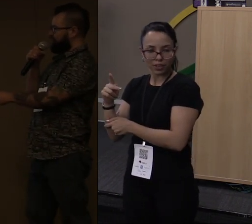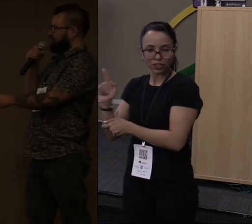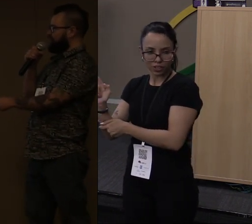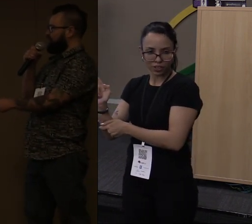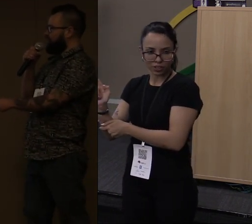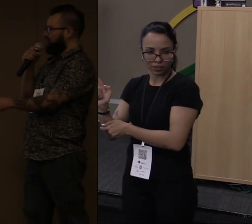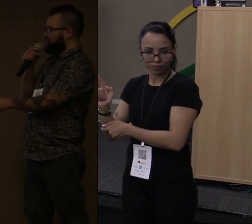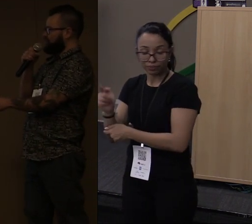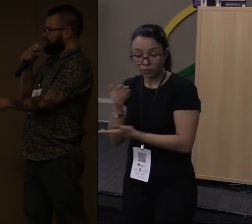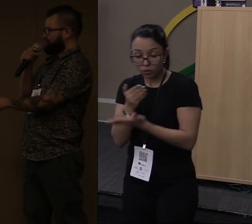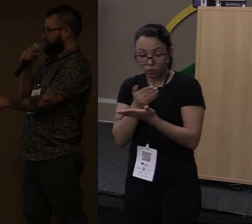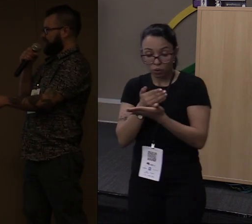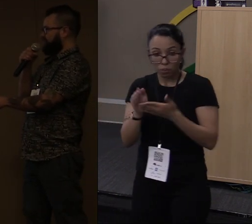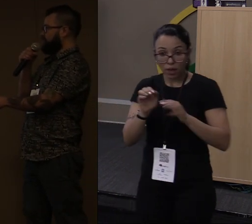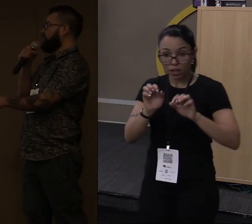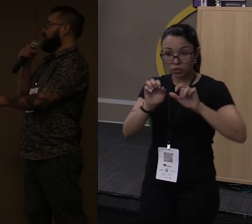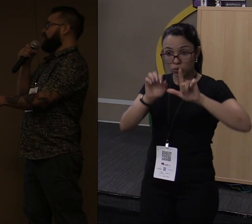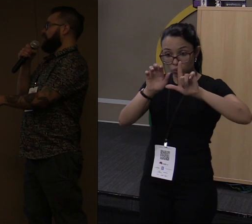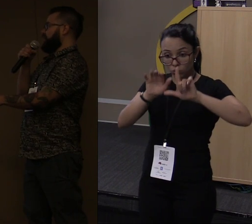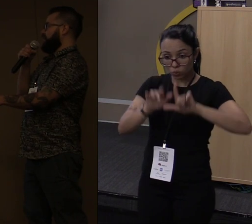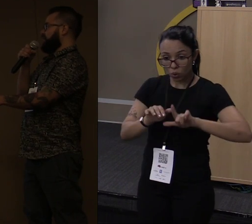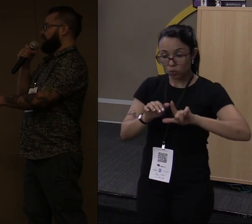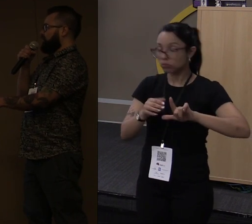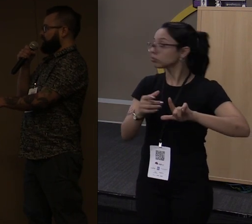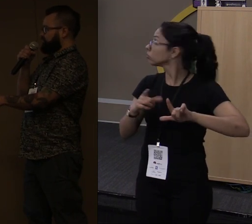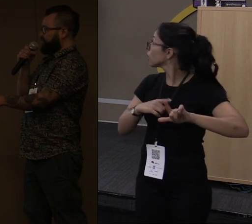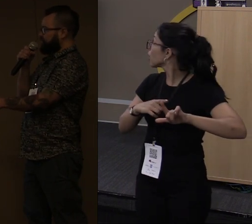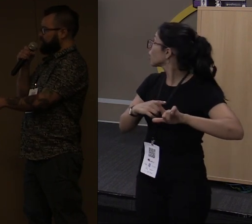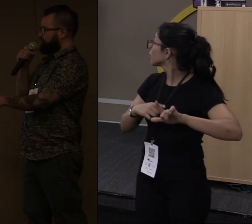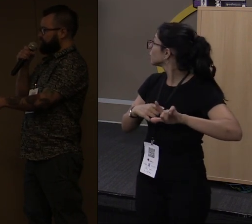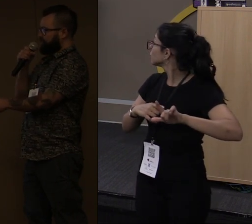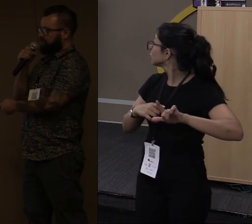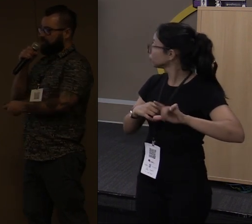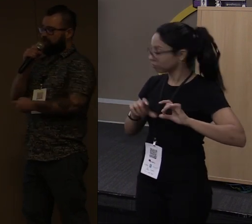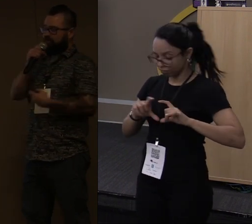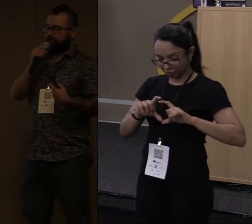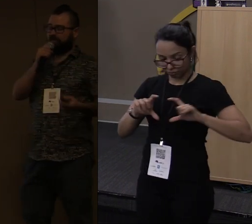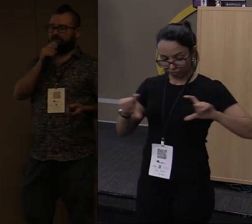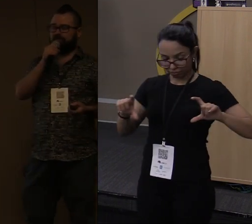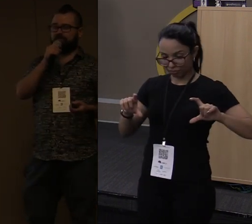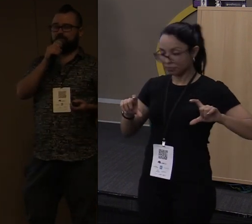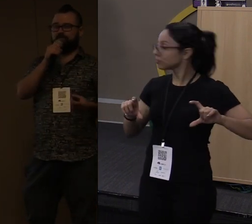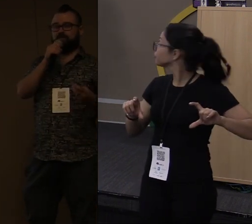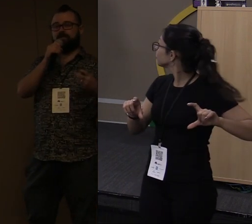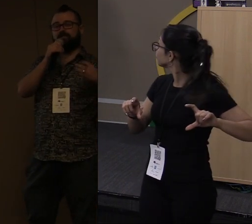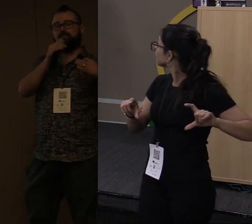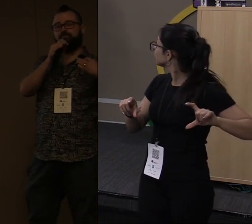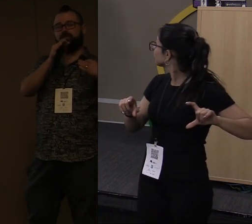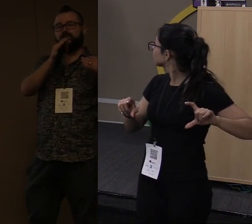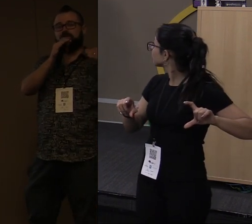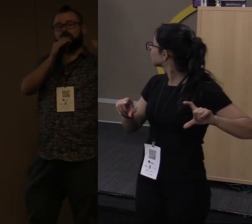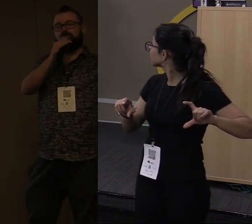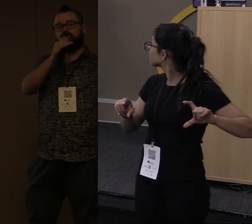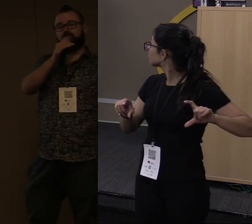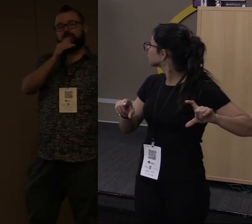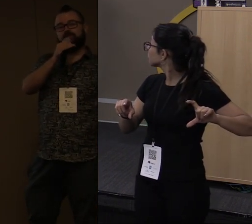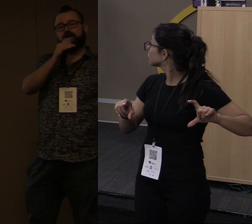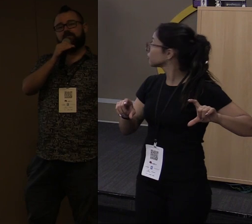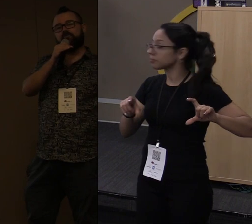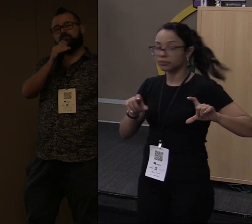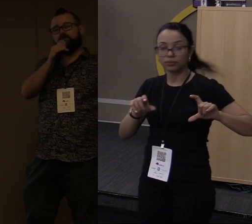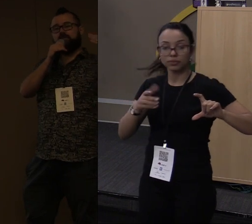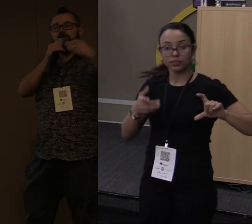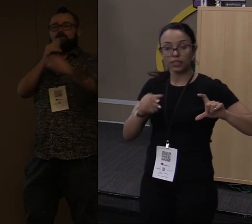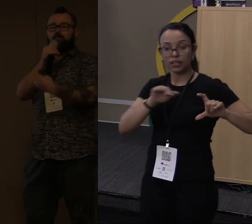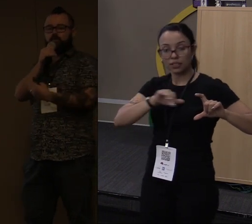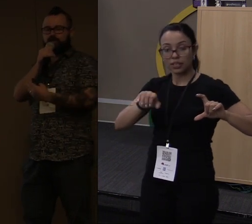começo o meu código tendo uma struct. Então uma coisa interessante de Rust é que divide estrutura de